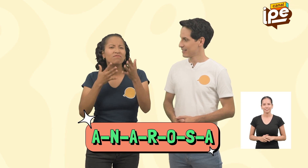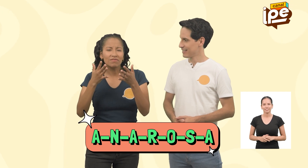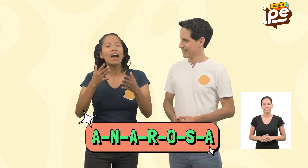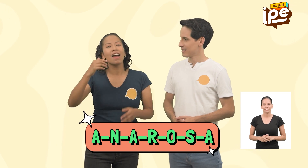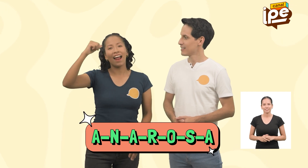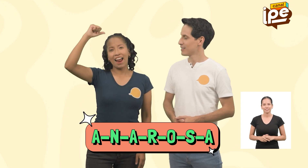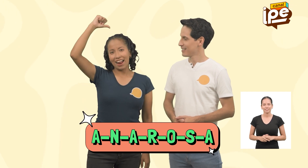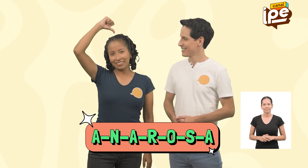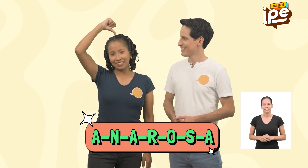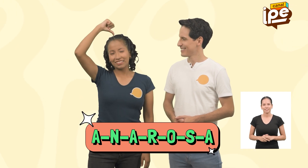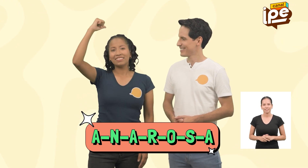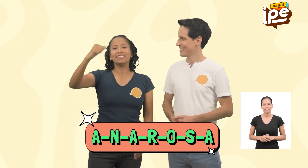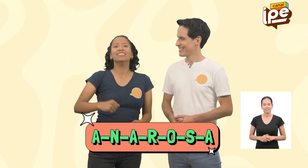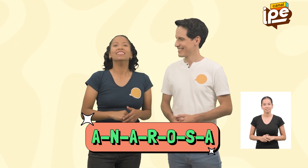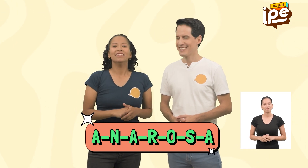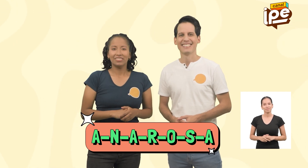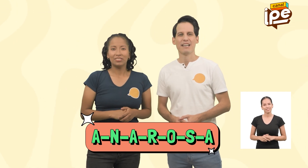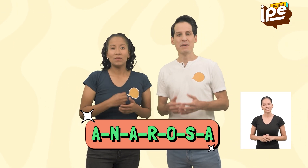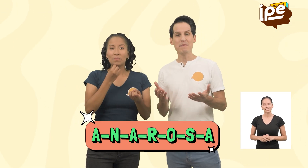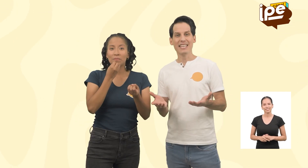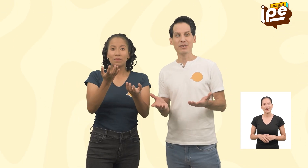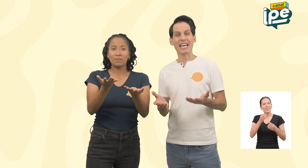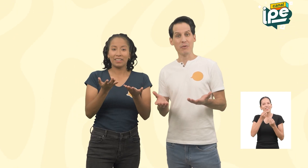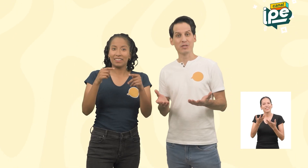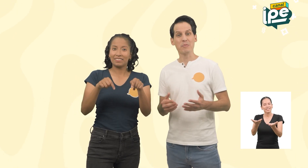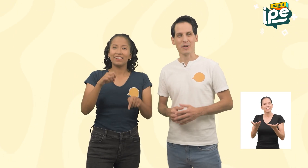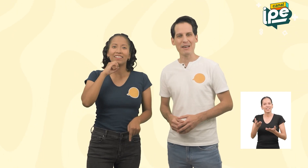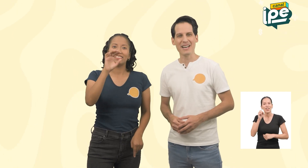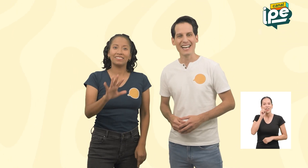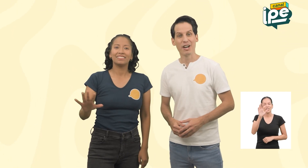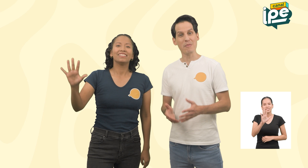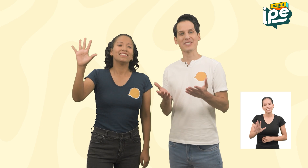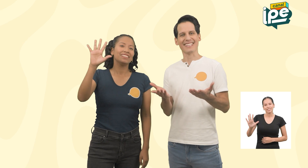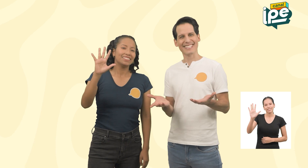seña es esta Bienvenidos a nuestro programa ¿Cómo se dice?